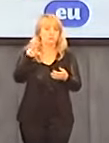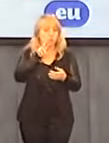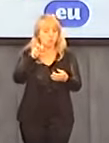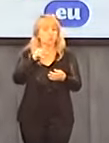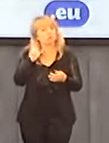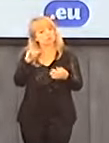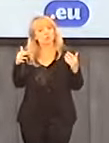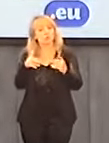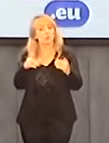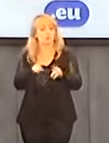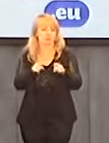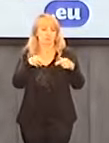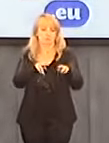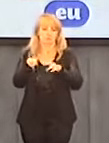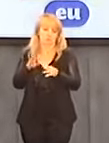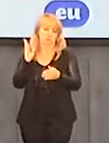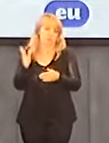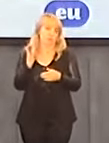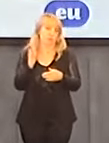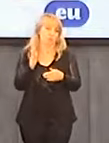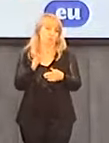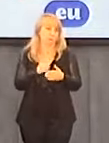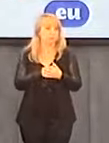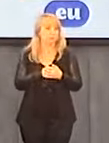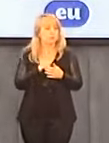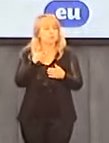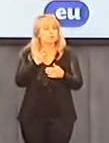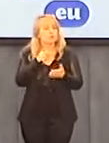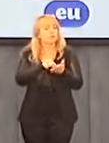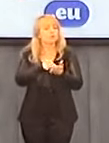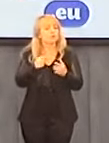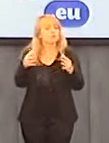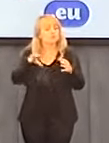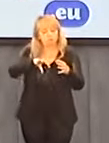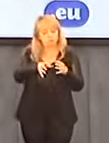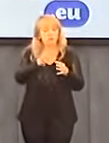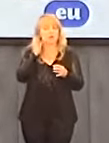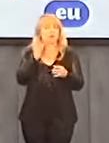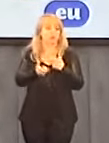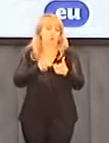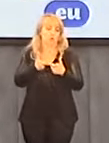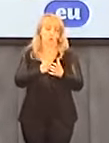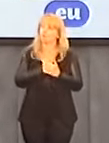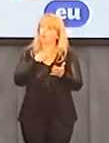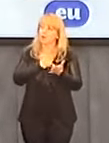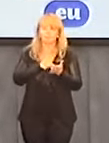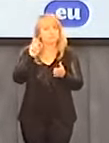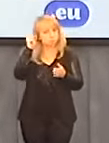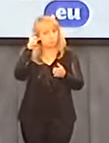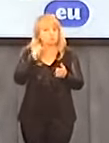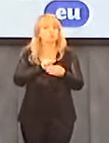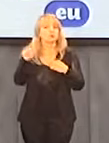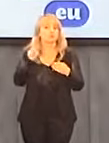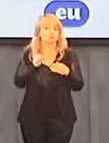zadeklarowali przystąpienie do tego? To po pierwsze i po drugie, co konkretnie ten zespół miałby robić? Ten pomysł jest